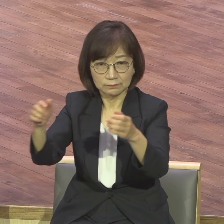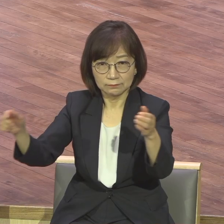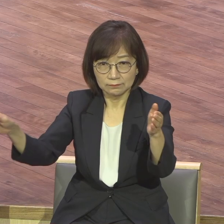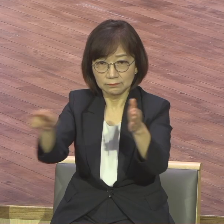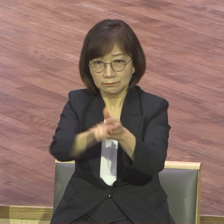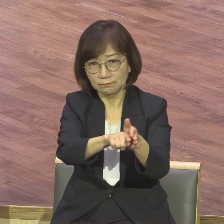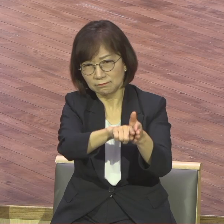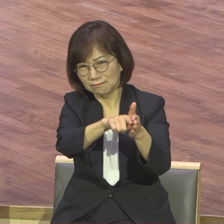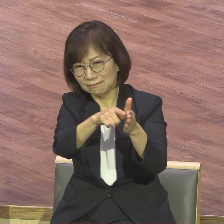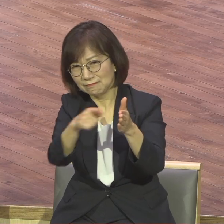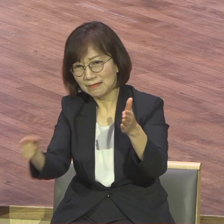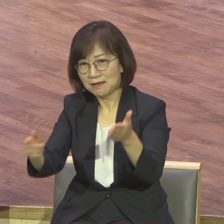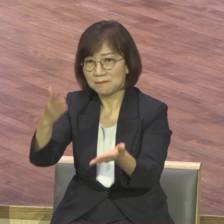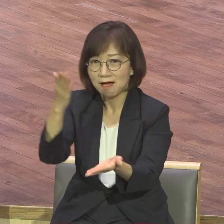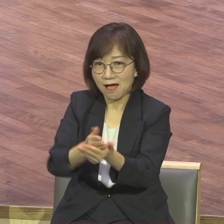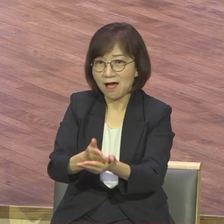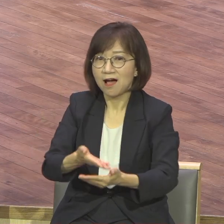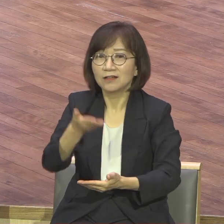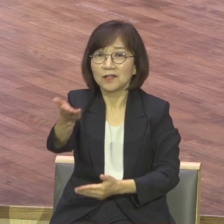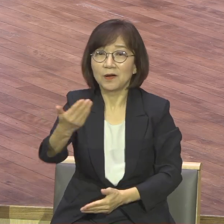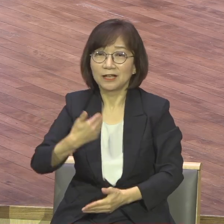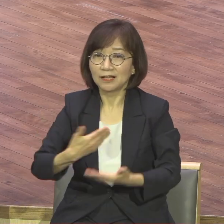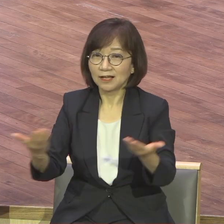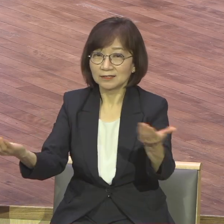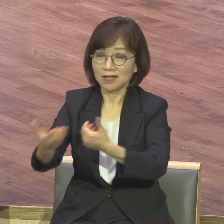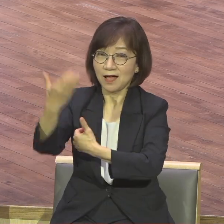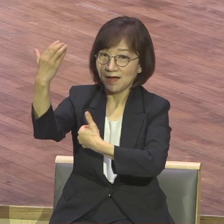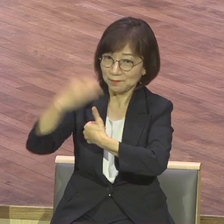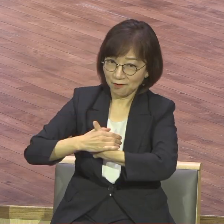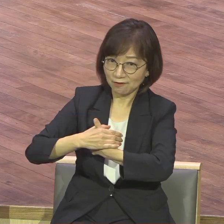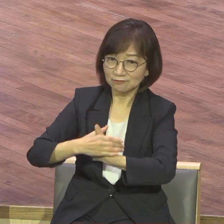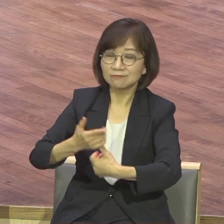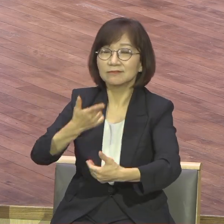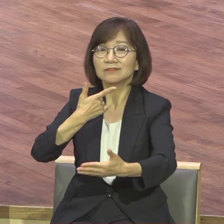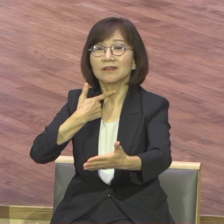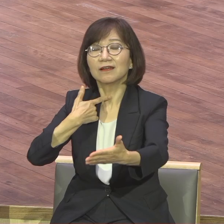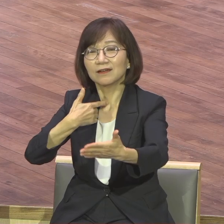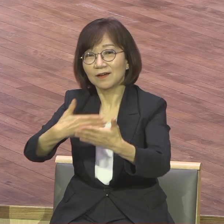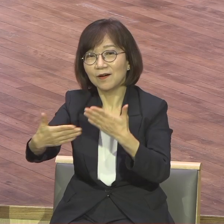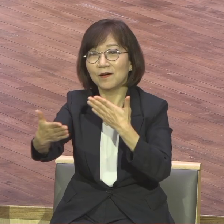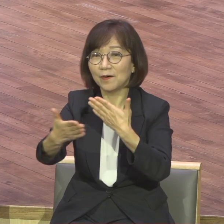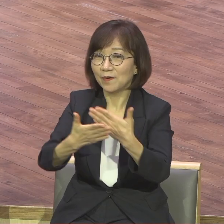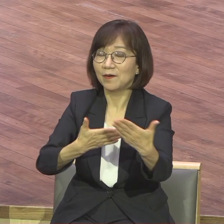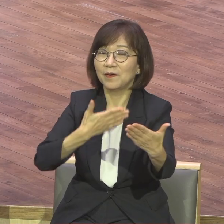너가 나의 힘을 채용하리라